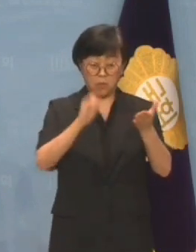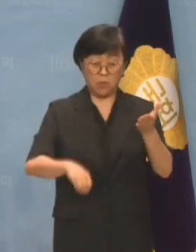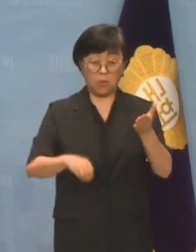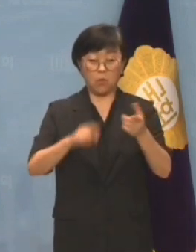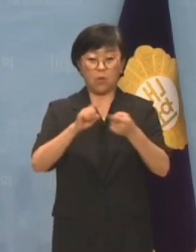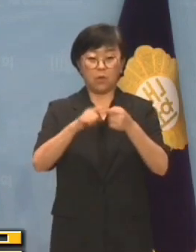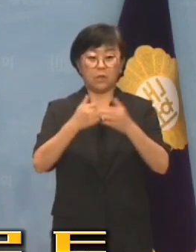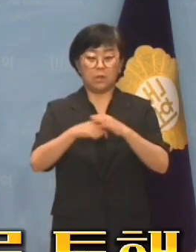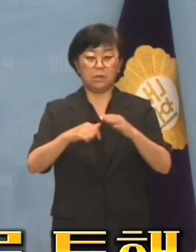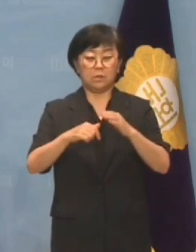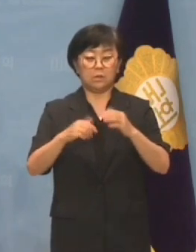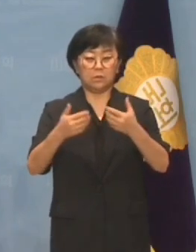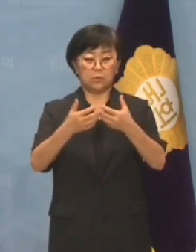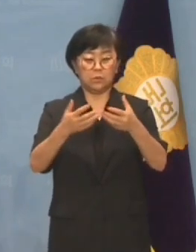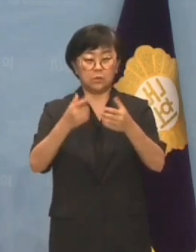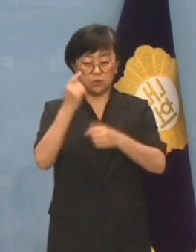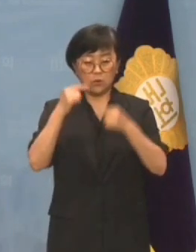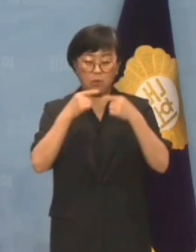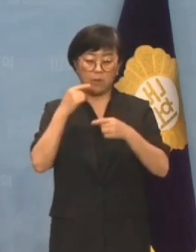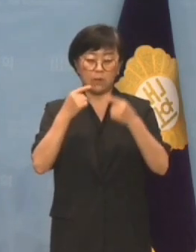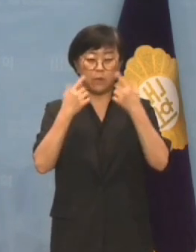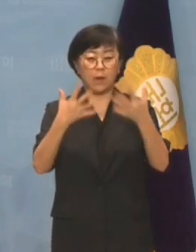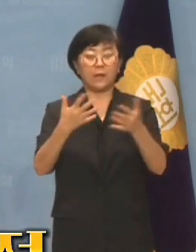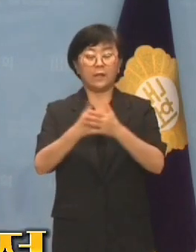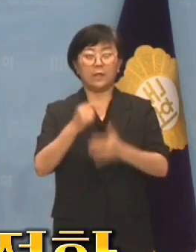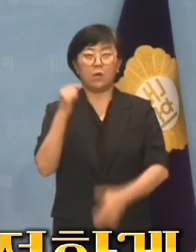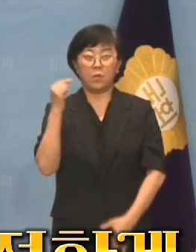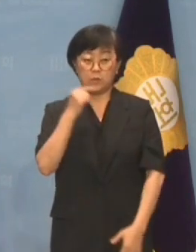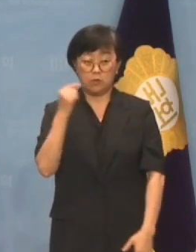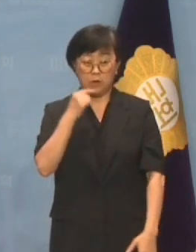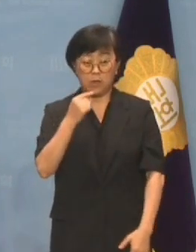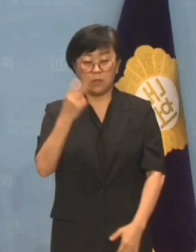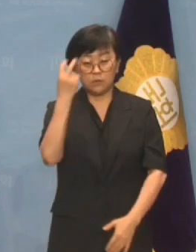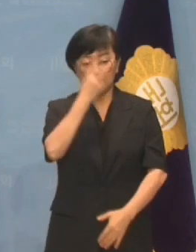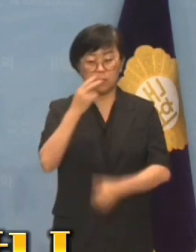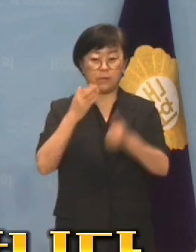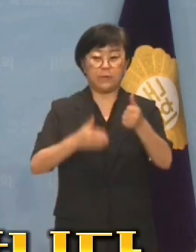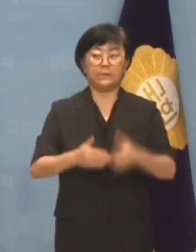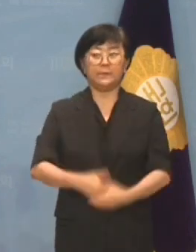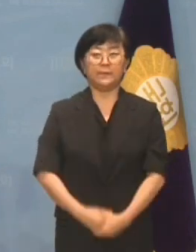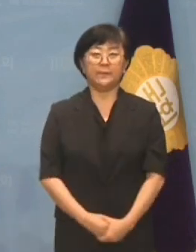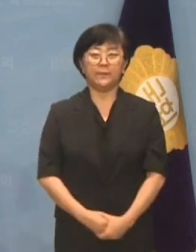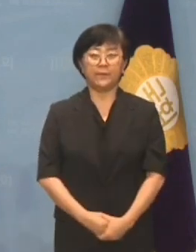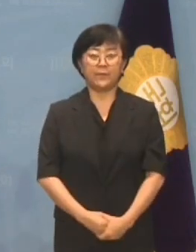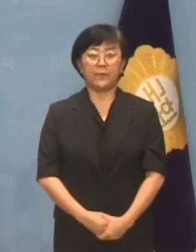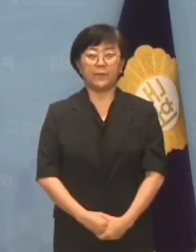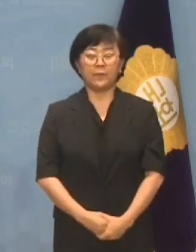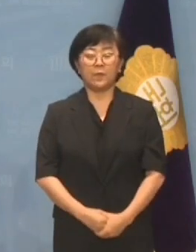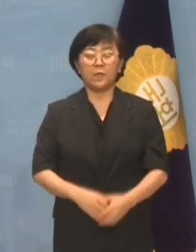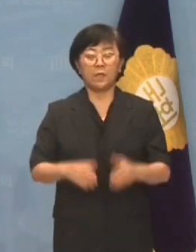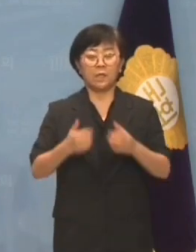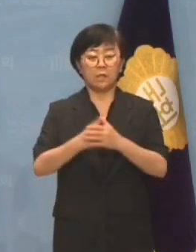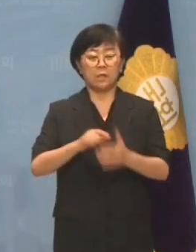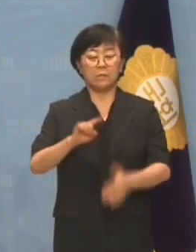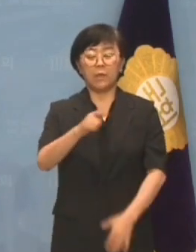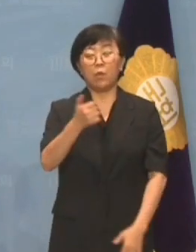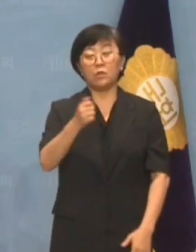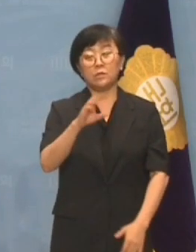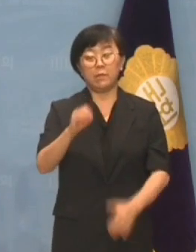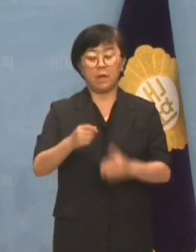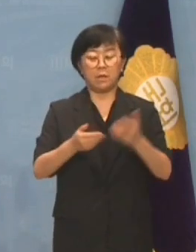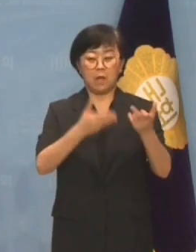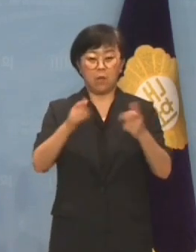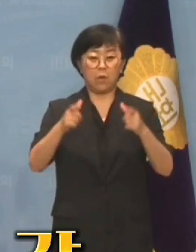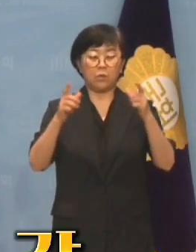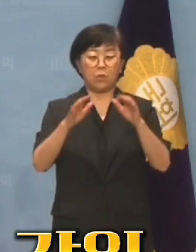객관적인 기구를 통해 해당 사건을 엄정하게 조사하기 바랍니다. 그것이 150만